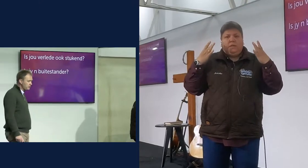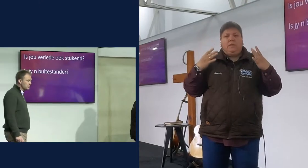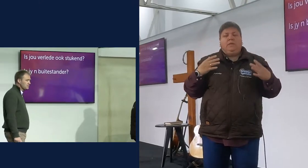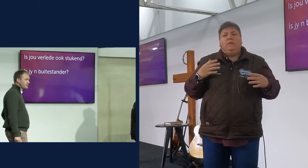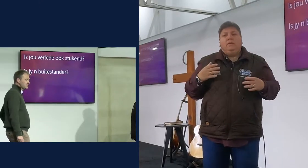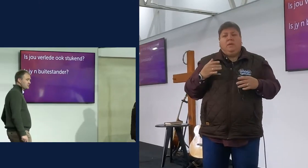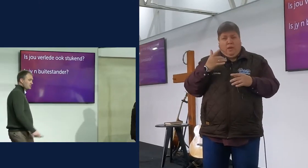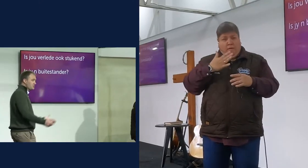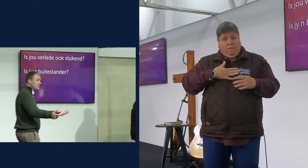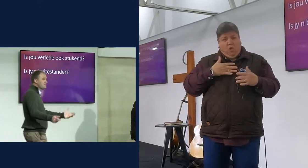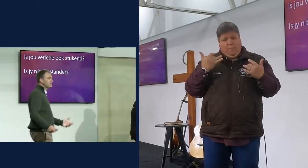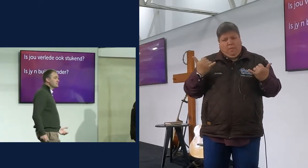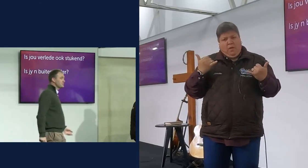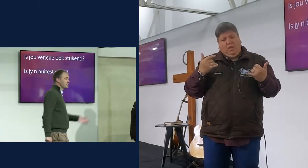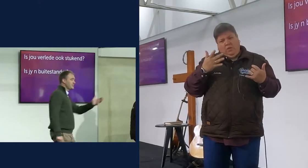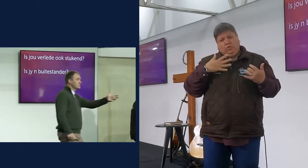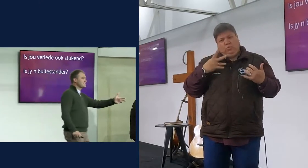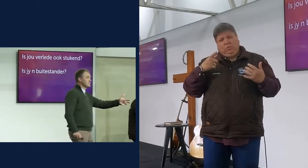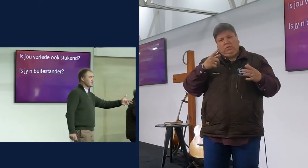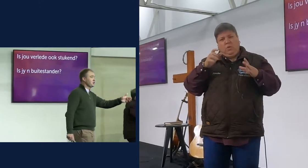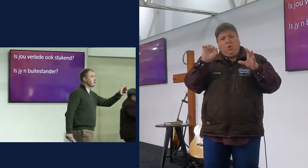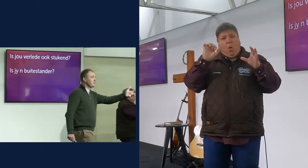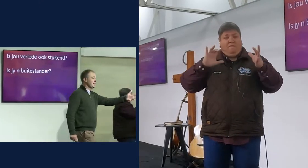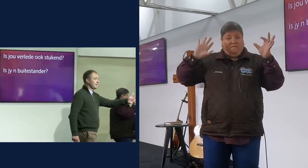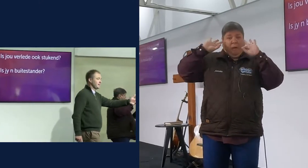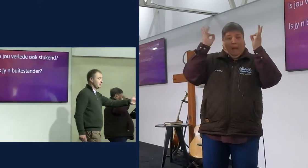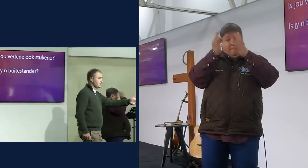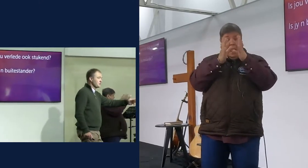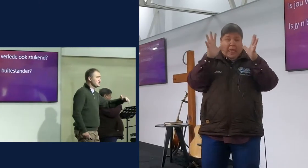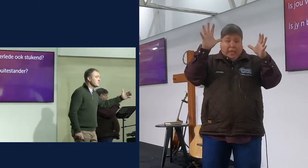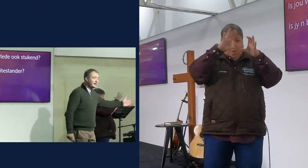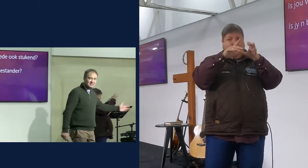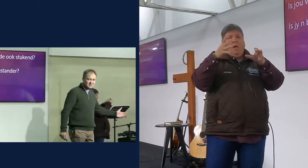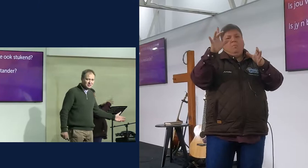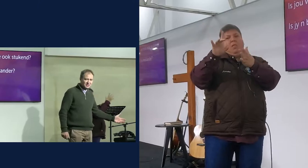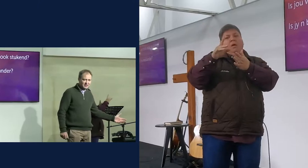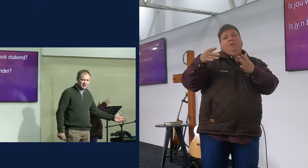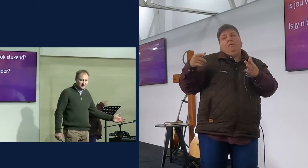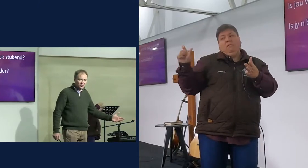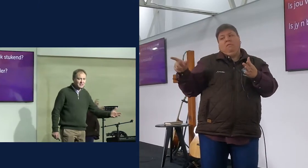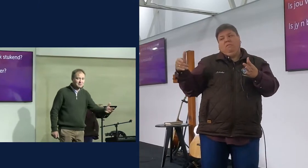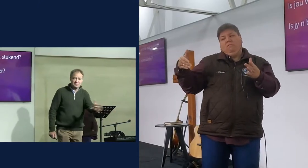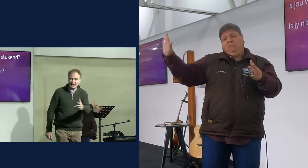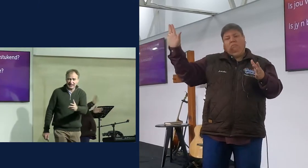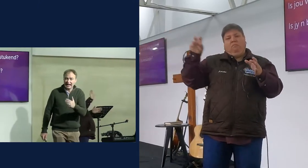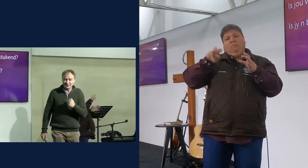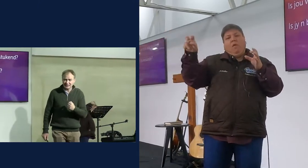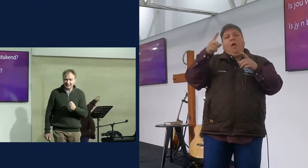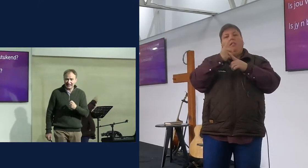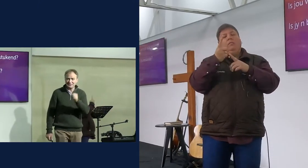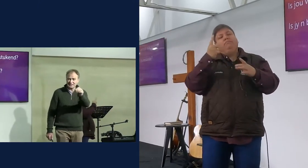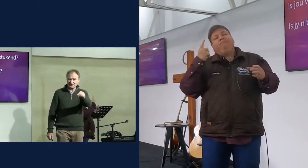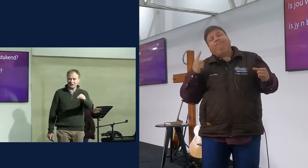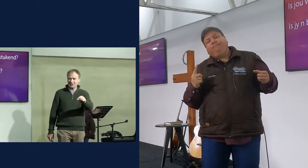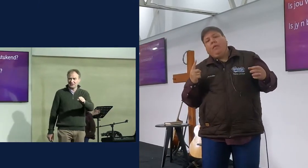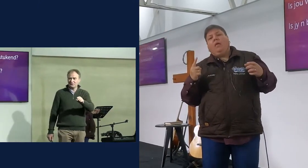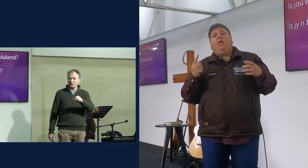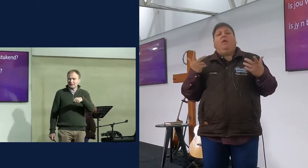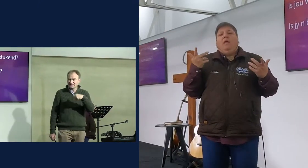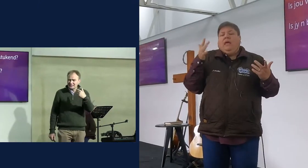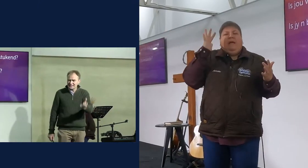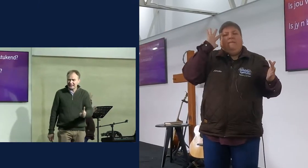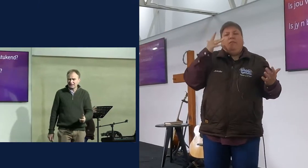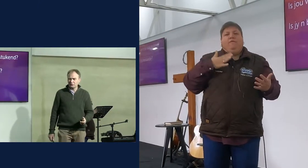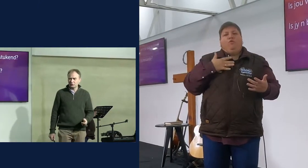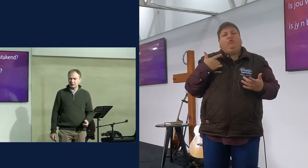as jy vir oogende buitenstander, dalk is jy buitenstander in jou gesin, in jou familie, dalk is jy buitenstander, waar jy beweeg, ek weet nie, ek weet nie wat, jy